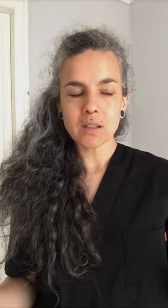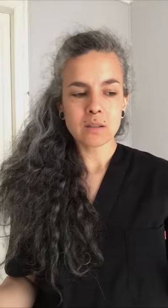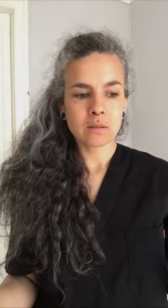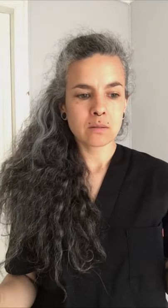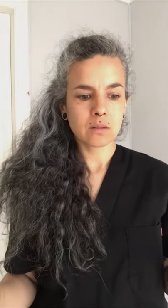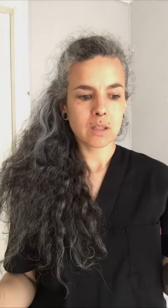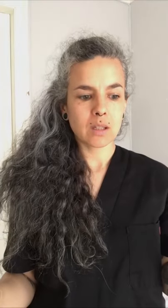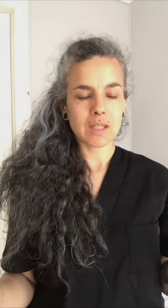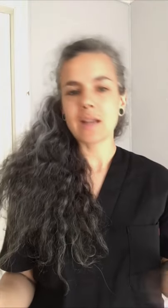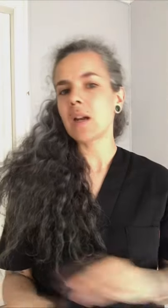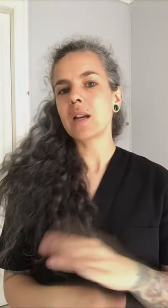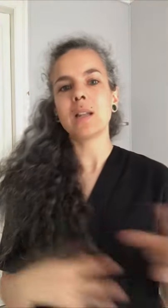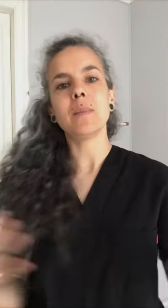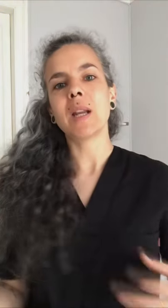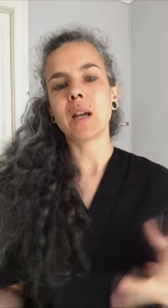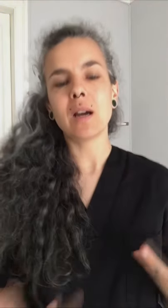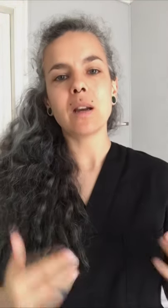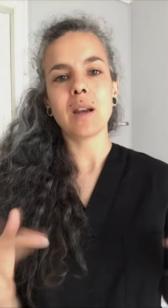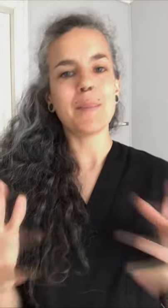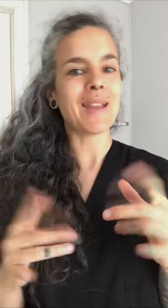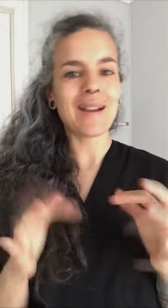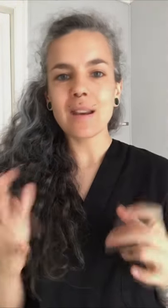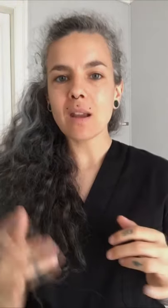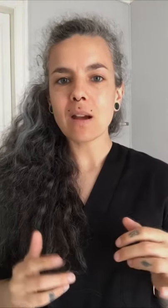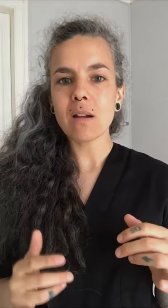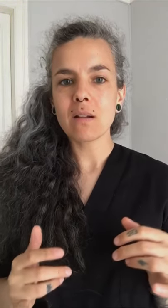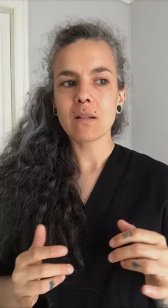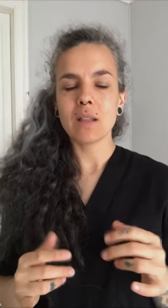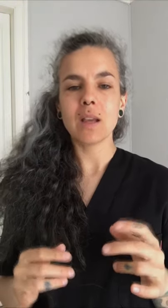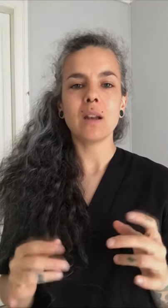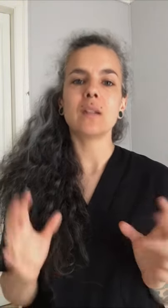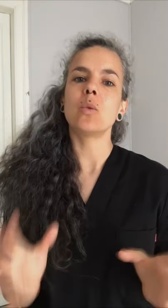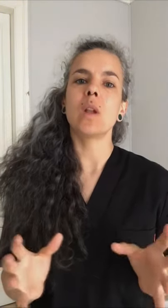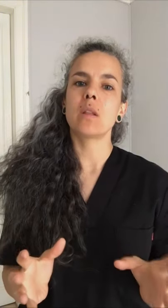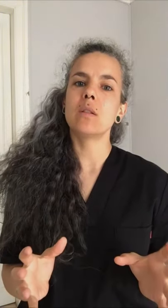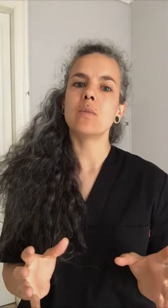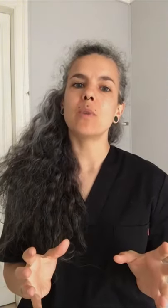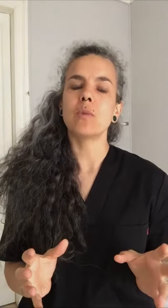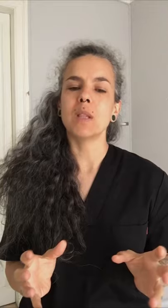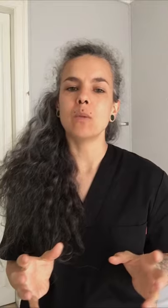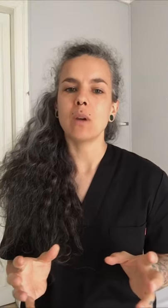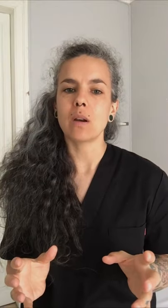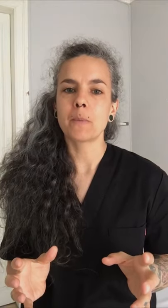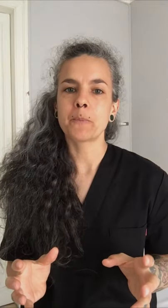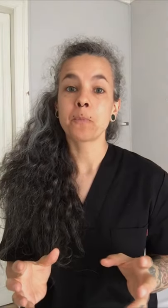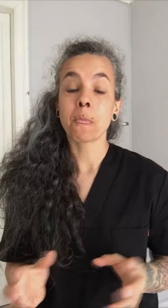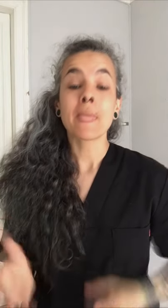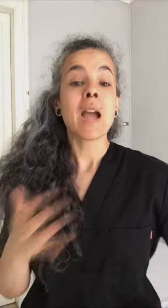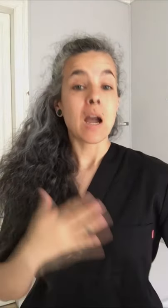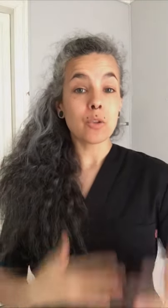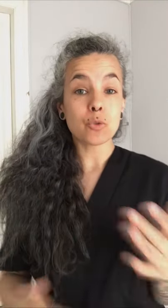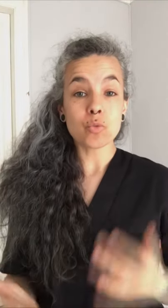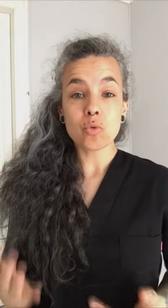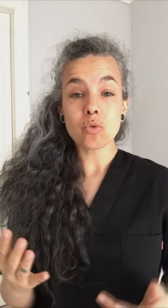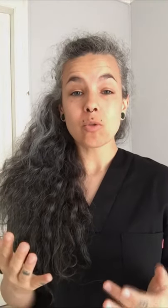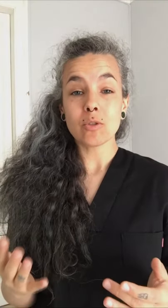que se encargan de manejar la mecánica de la articulación temporomandibular. Hay otros músculos